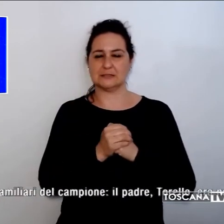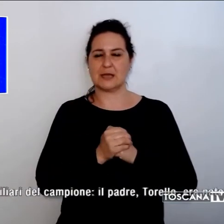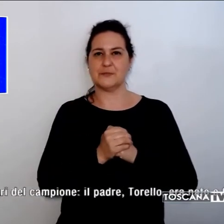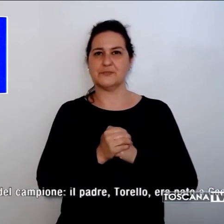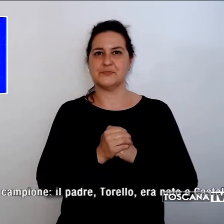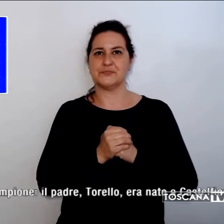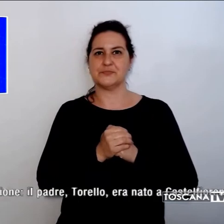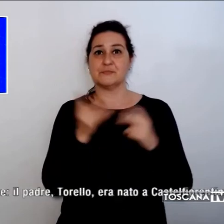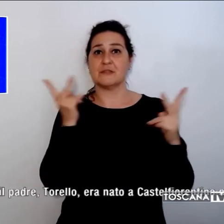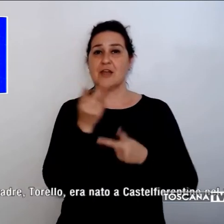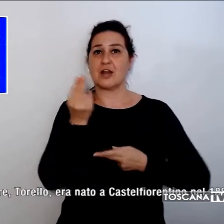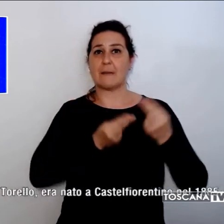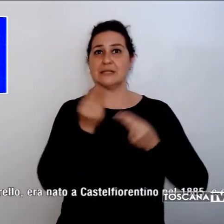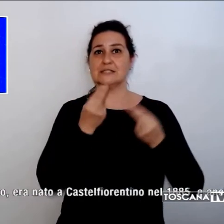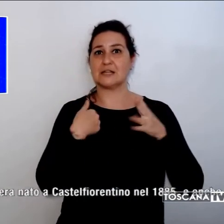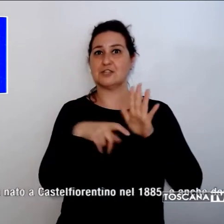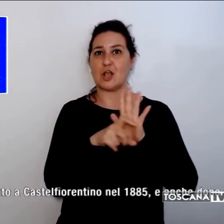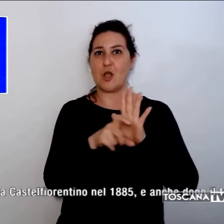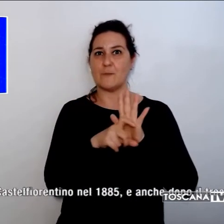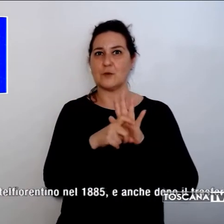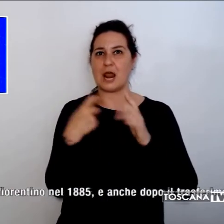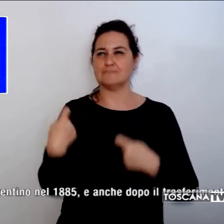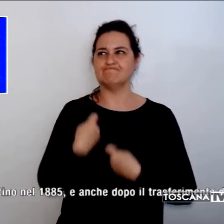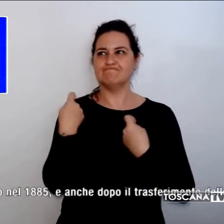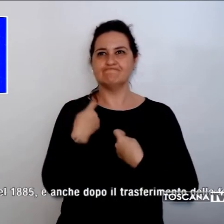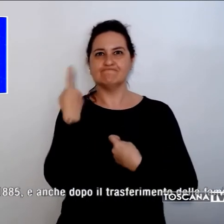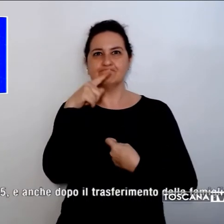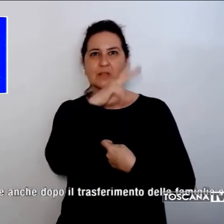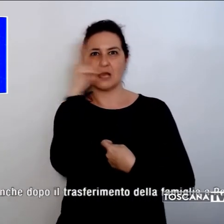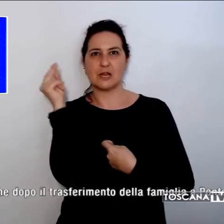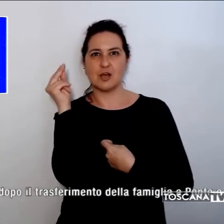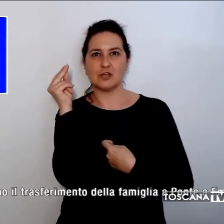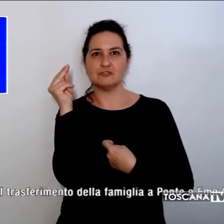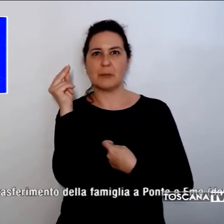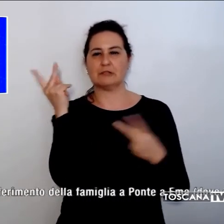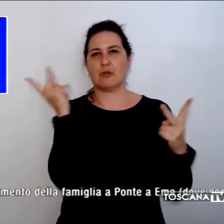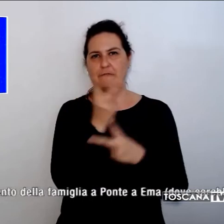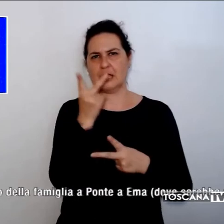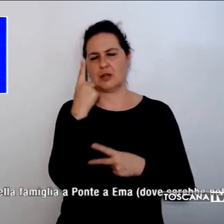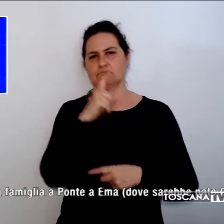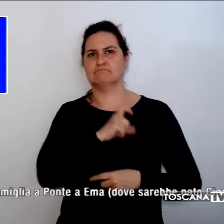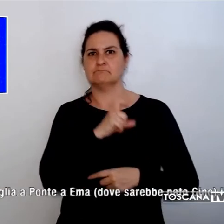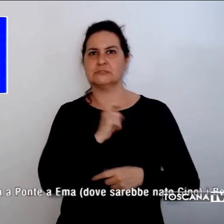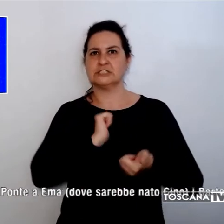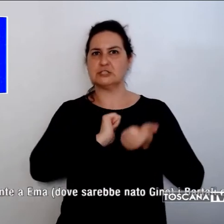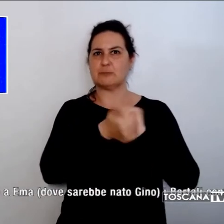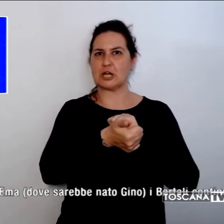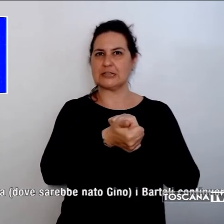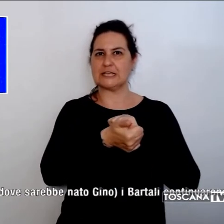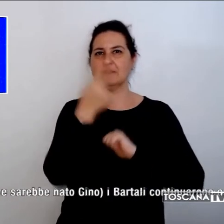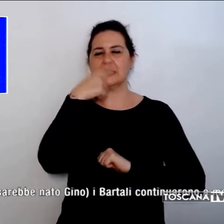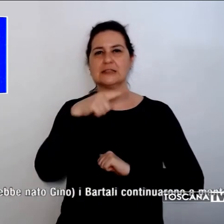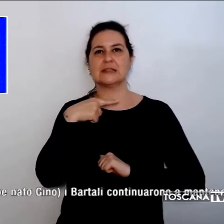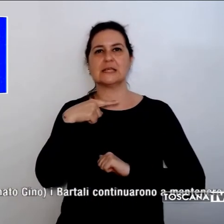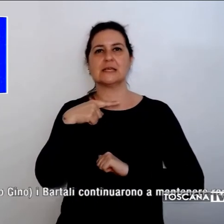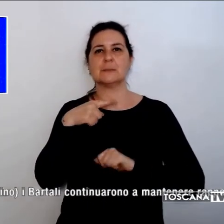'amministrazione comunale a questo riconoscimento, oltre ai meriti sportivi e alle ragioni di tipo umanitario,